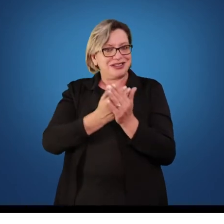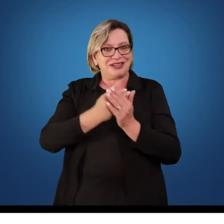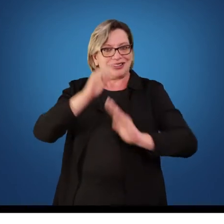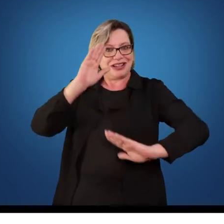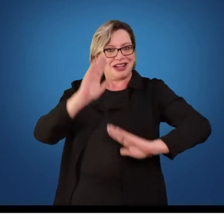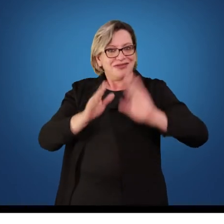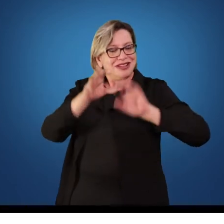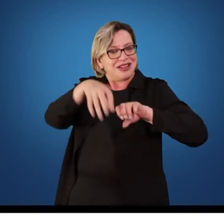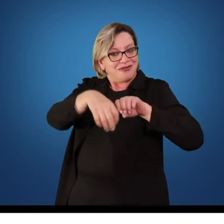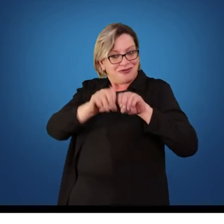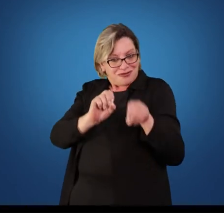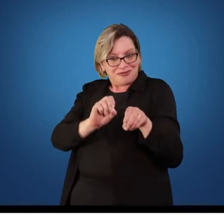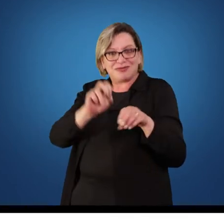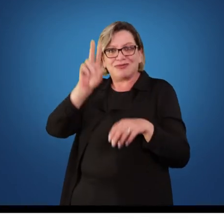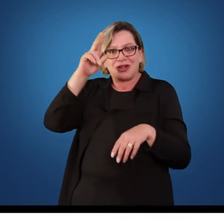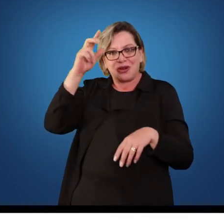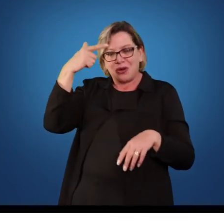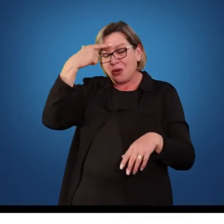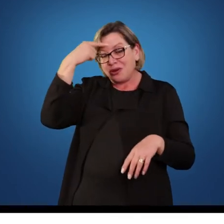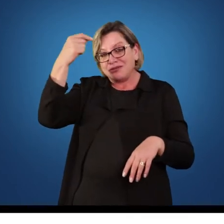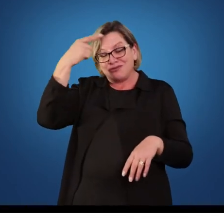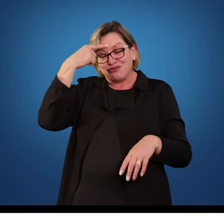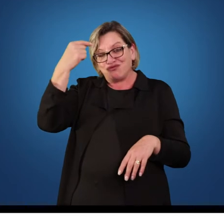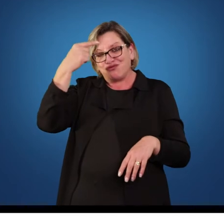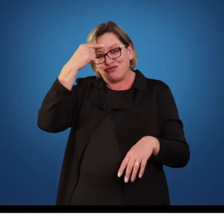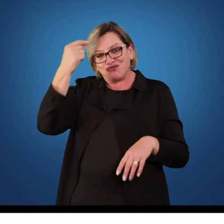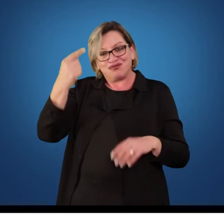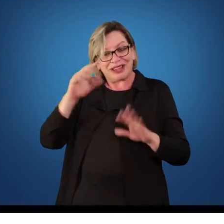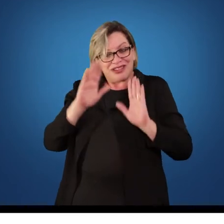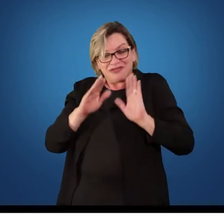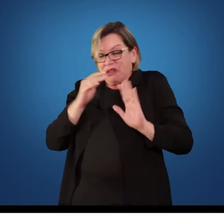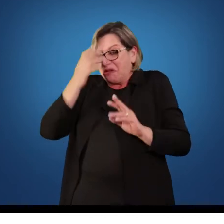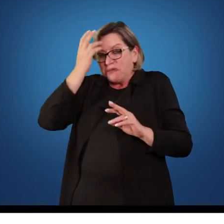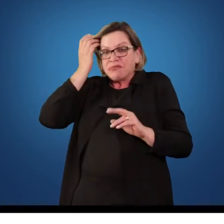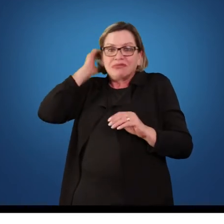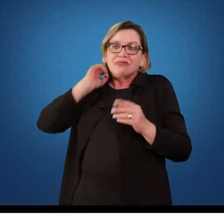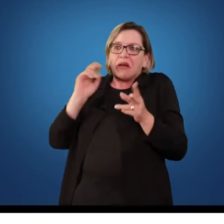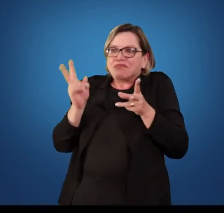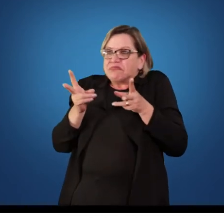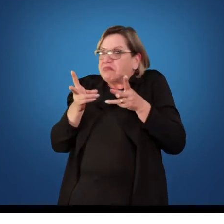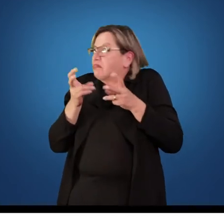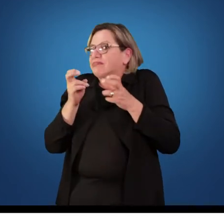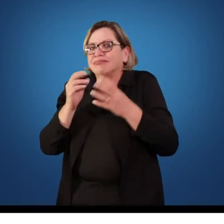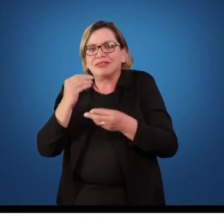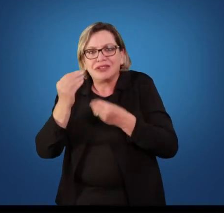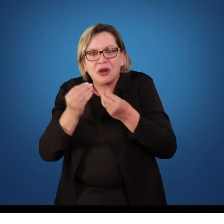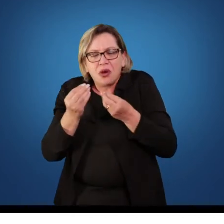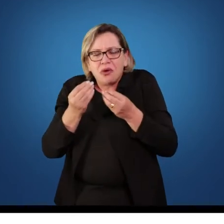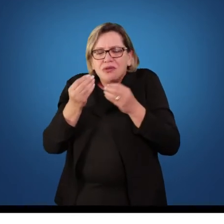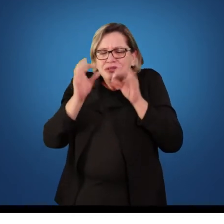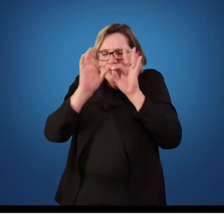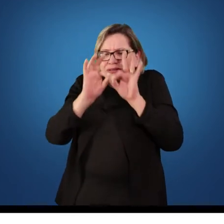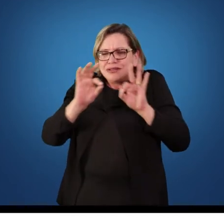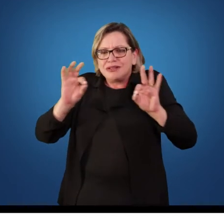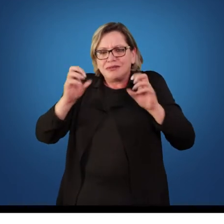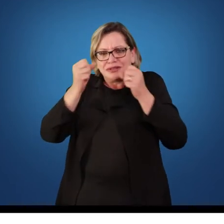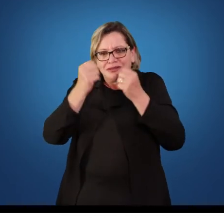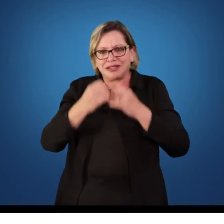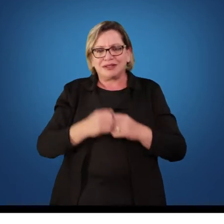formação inicial, acaba passando meio que despercebido ou de uma forma muito superficial, né professor? É, exatamente.